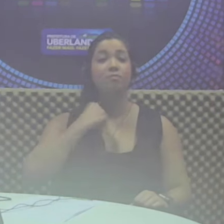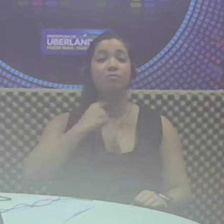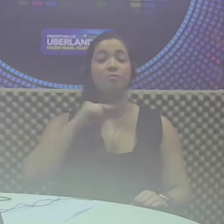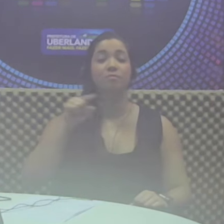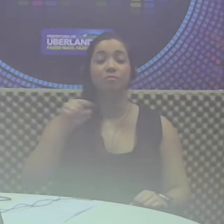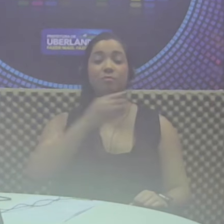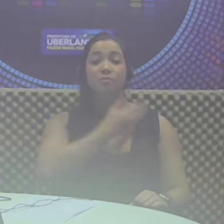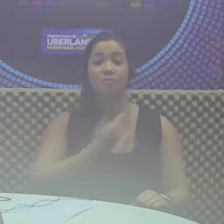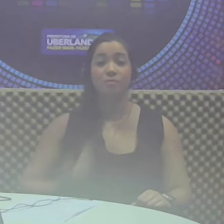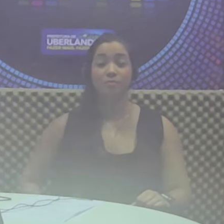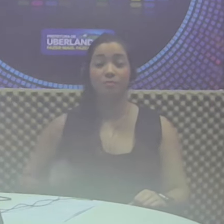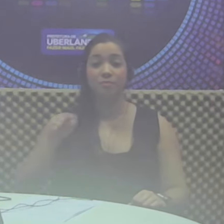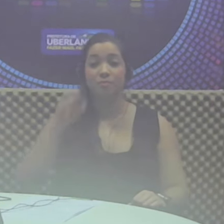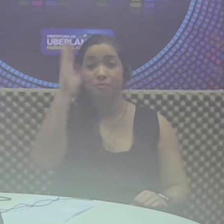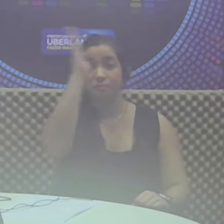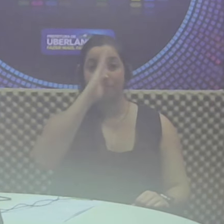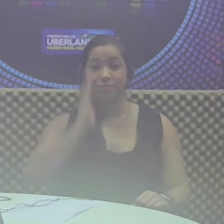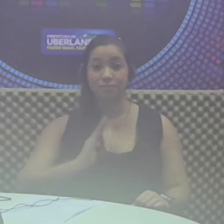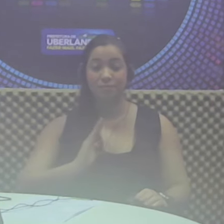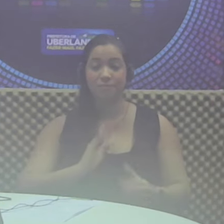.gov.br.